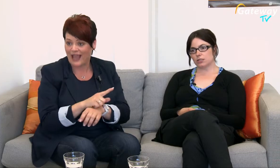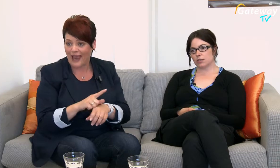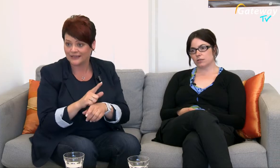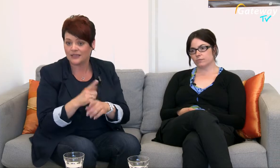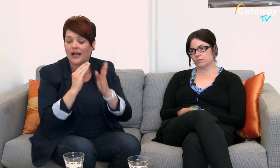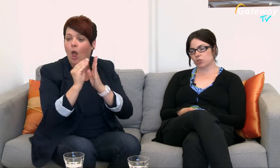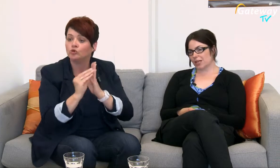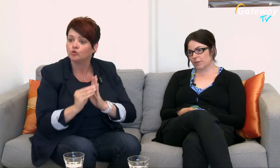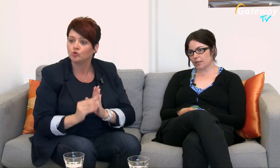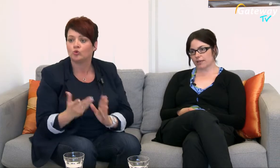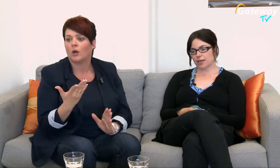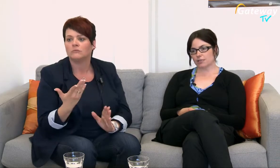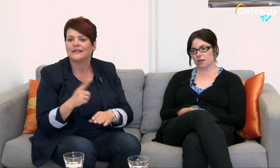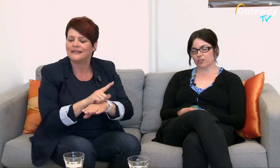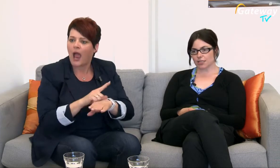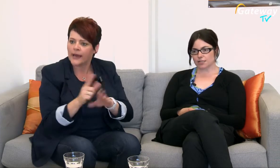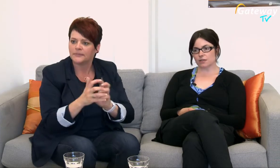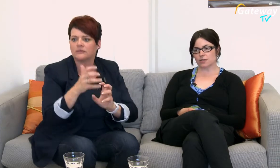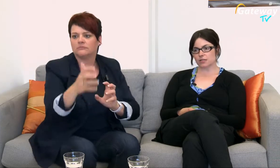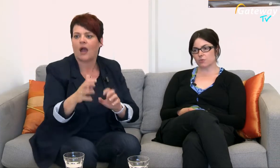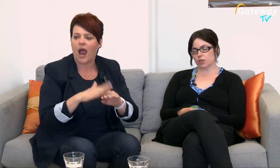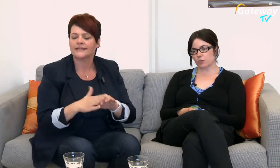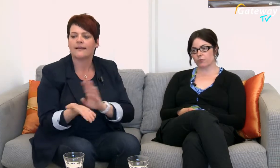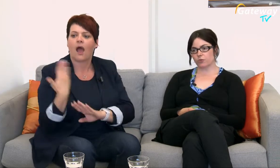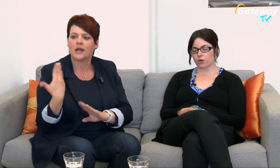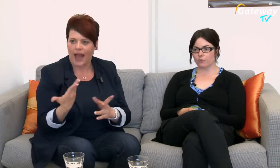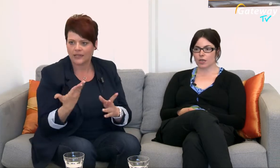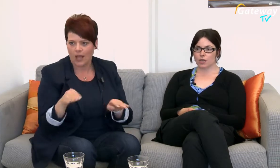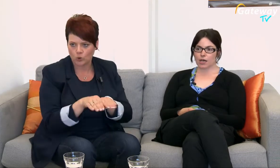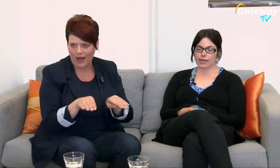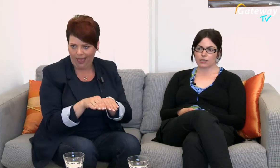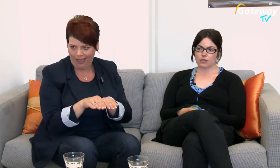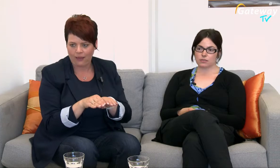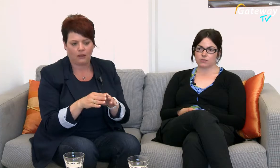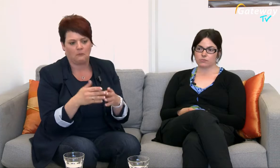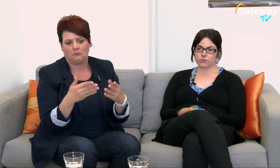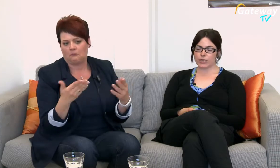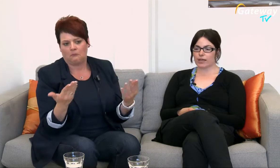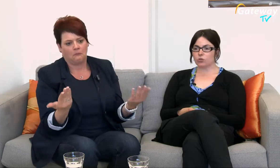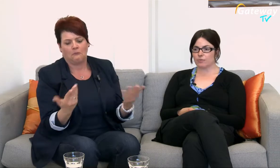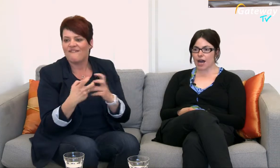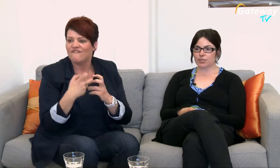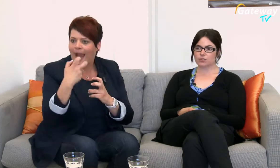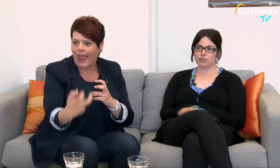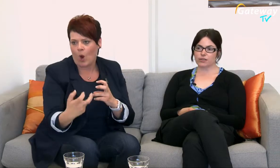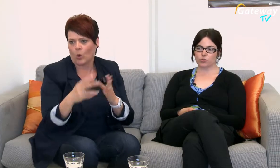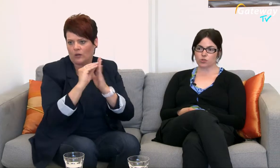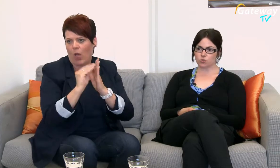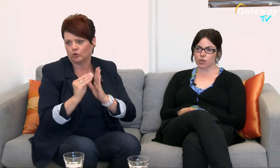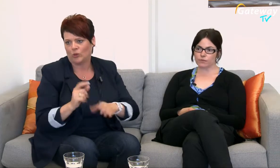hier stellt man dann einen Antrag auf Nachteilsausgleich, zum Beispiel in Form einer Verlängerung der Bearbeitungszeit von Klausuren